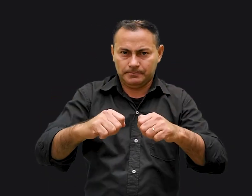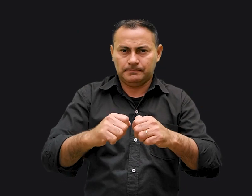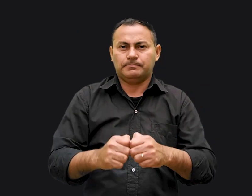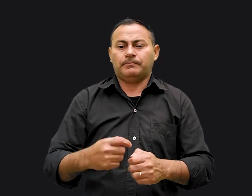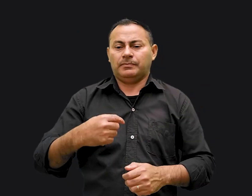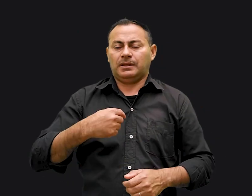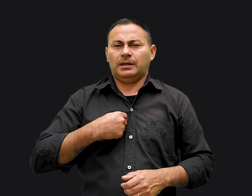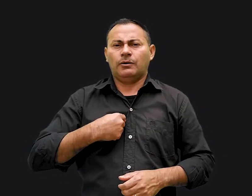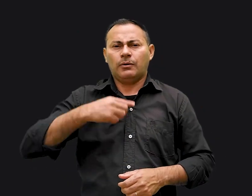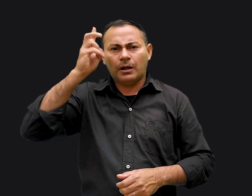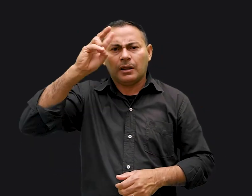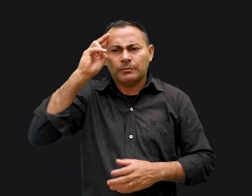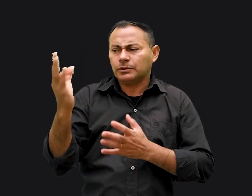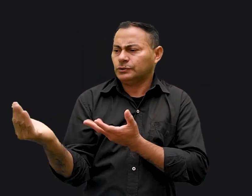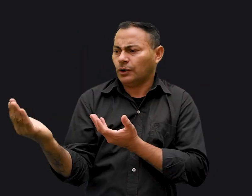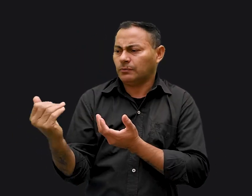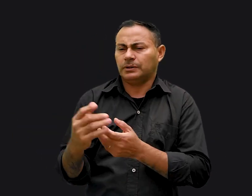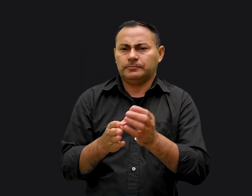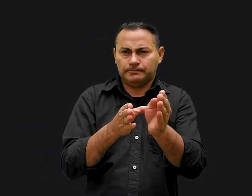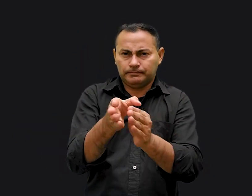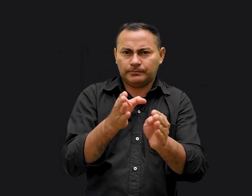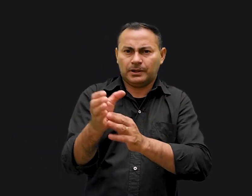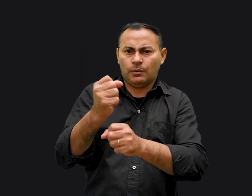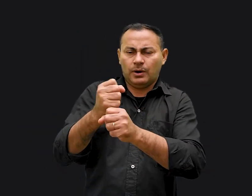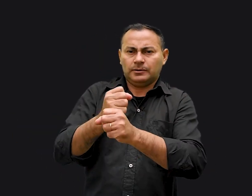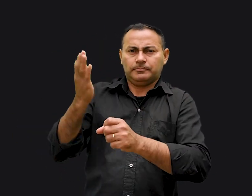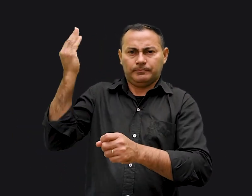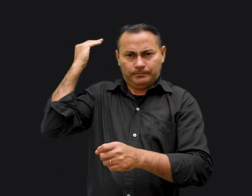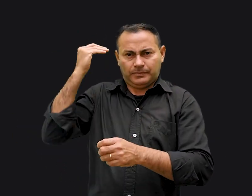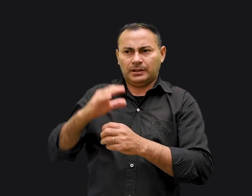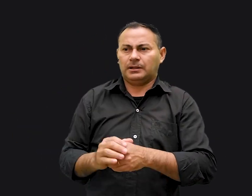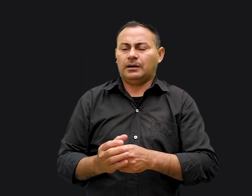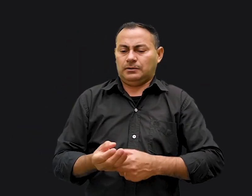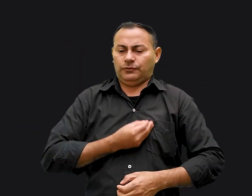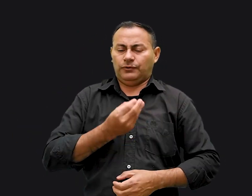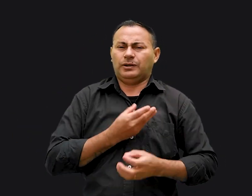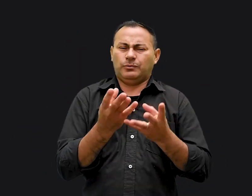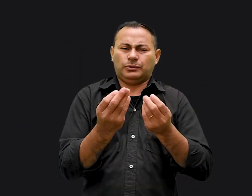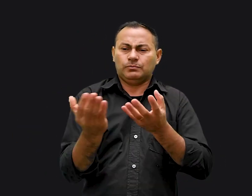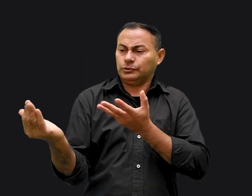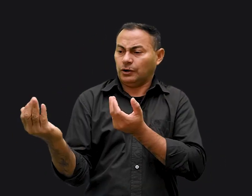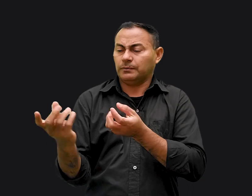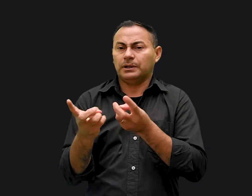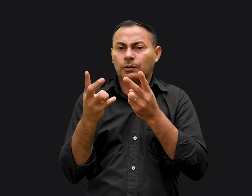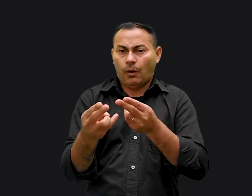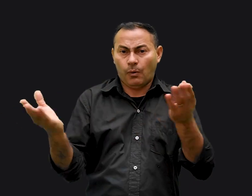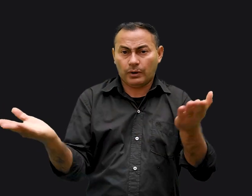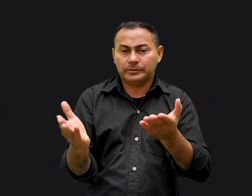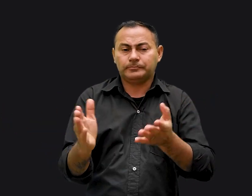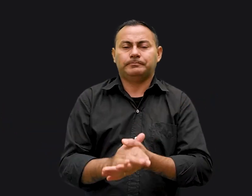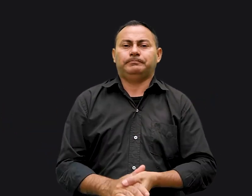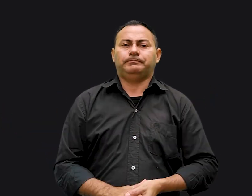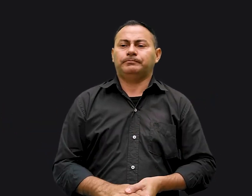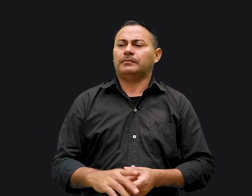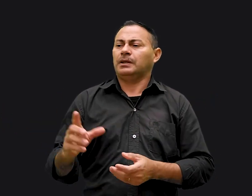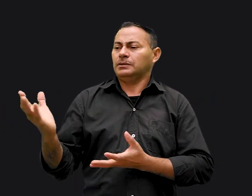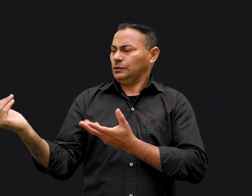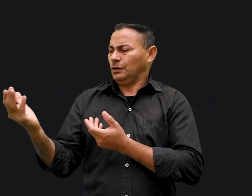Eu lembro de um jovem que eu aconselhei anos atrás Ele estava vivendo como muitos jovens estão vivendo hoje Ele estava